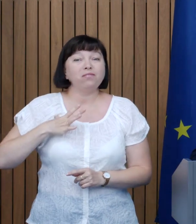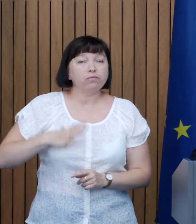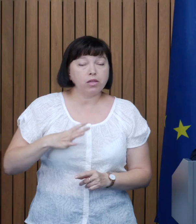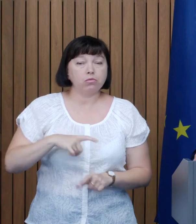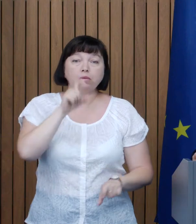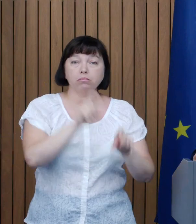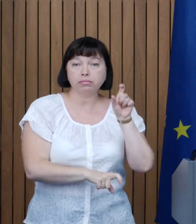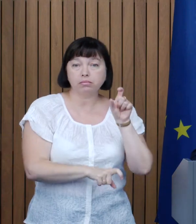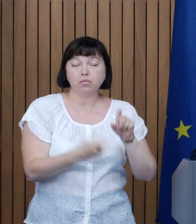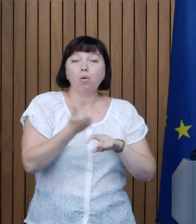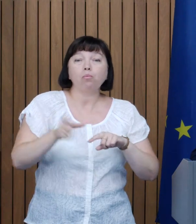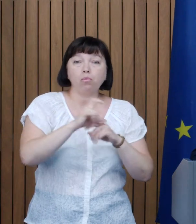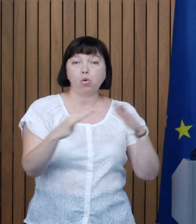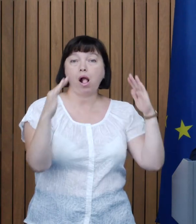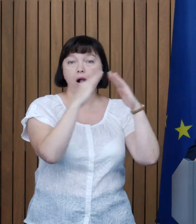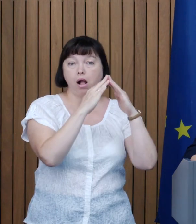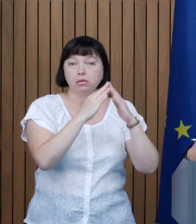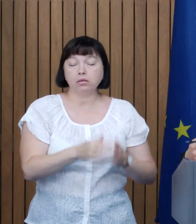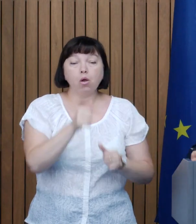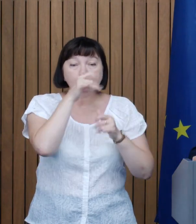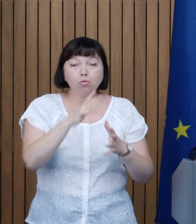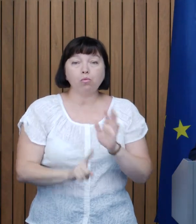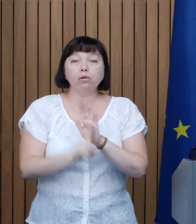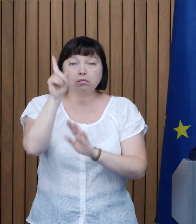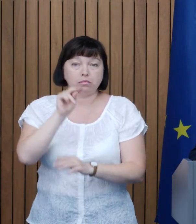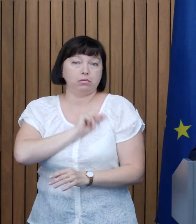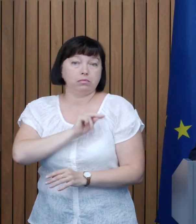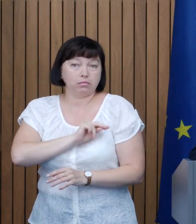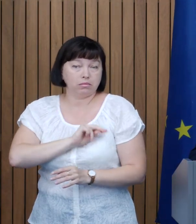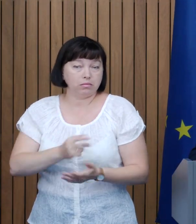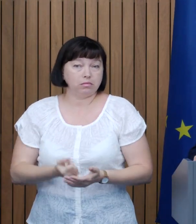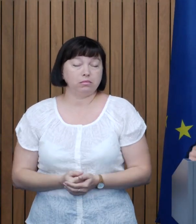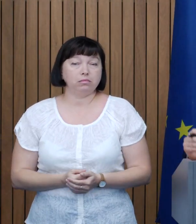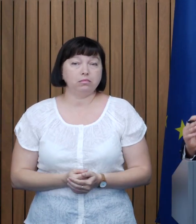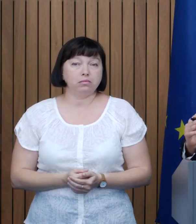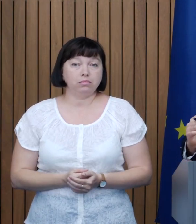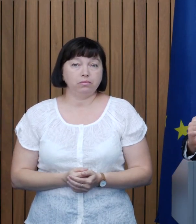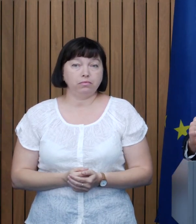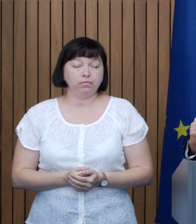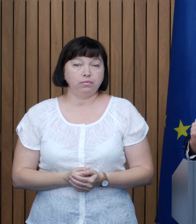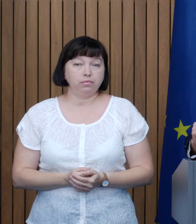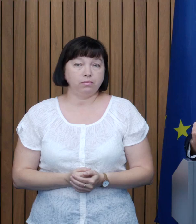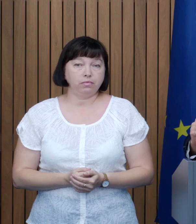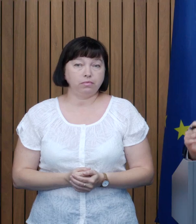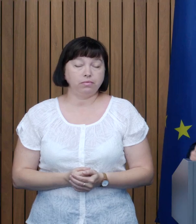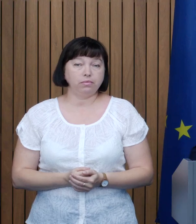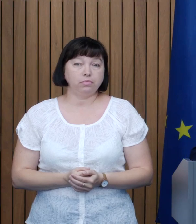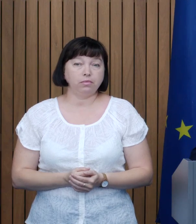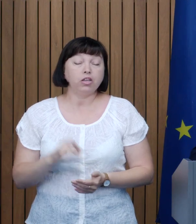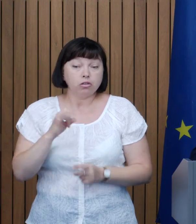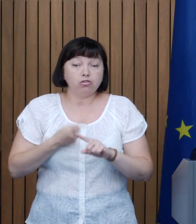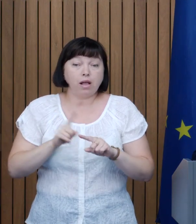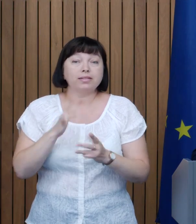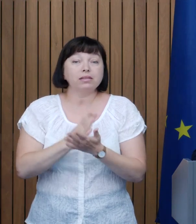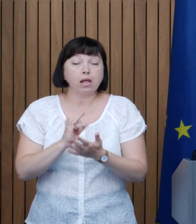să stea mult mai mult acasă Nu pot să revină mai rapid pe piața forții de muncă Și